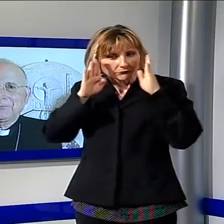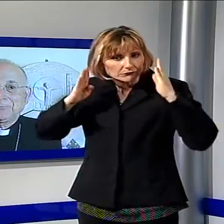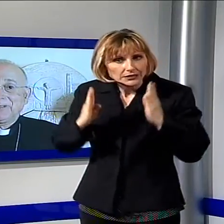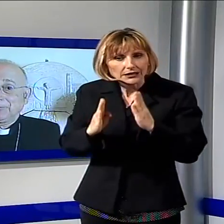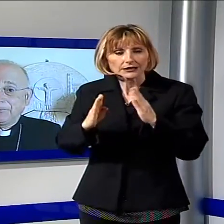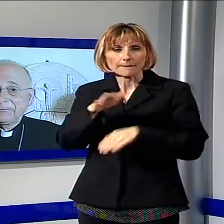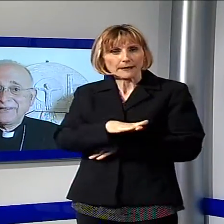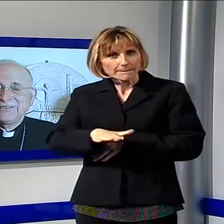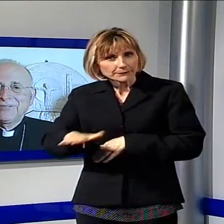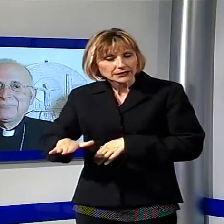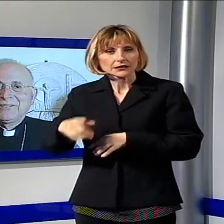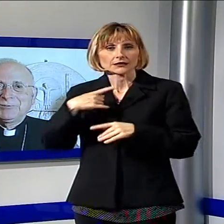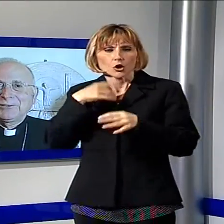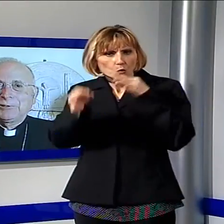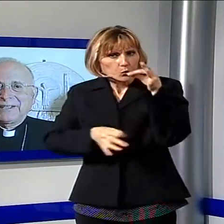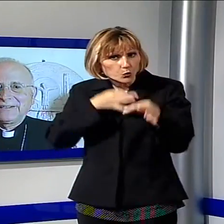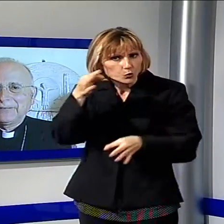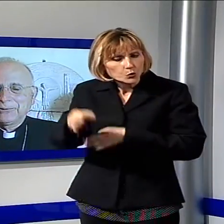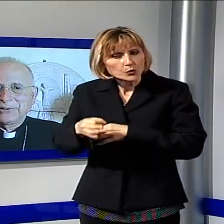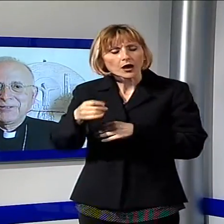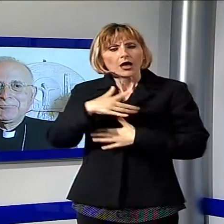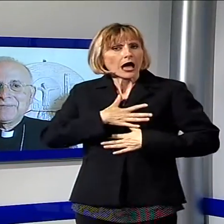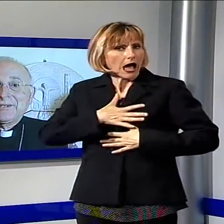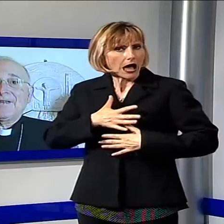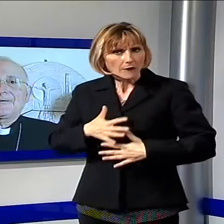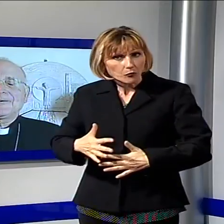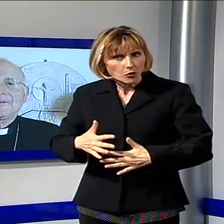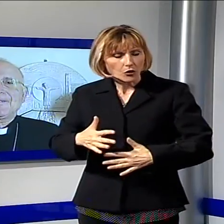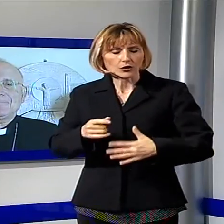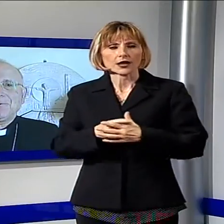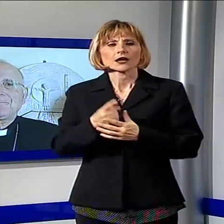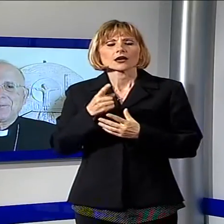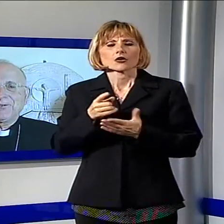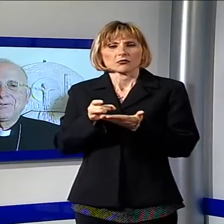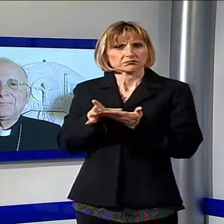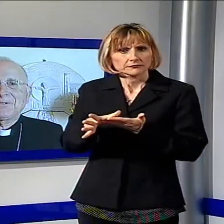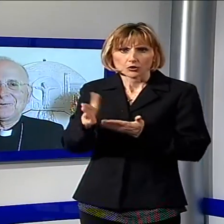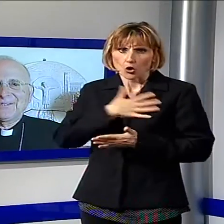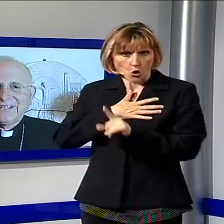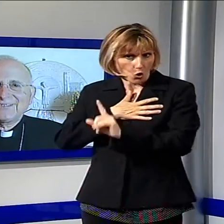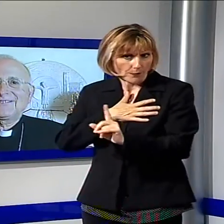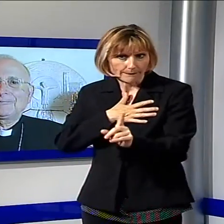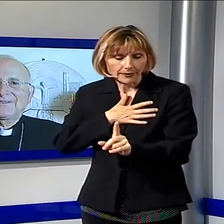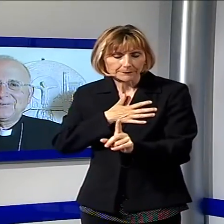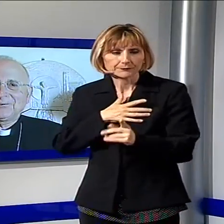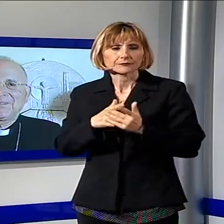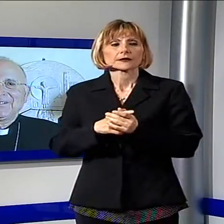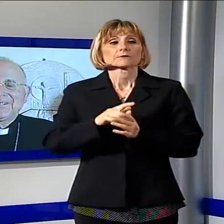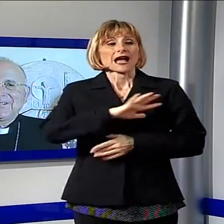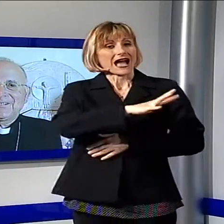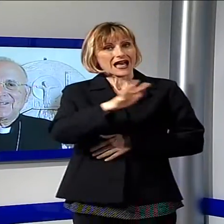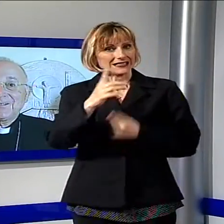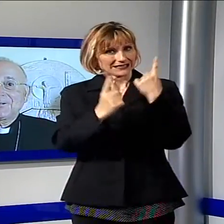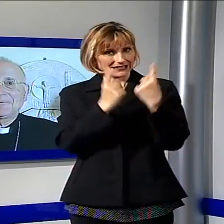al suo bambino e ai suoi bambini quindi con grande amore. Ecco e poi però per tutte le altre situazioni